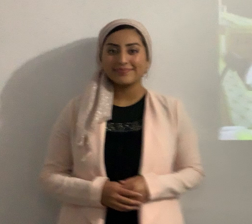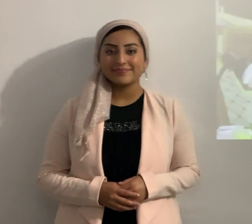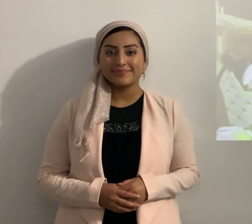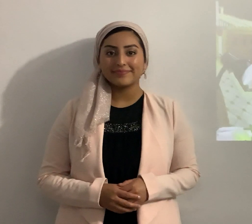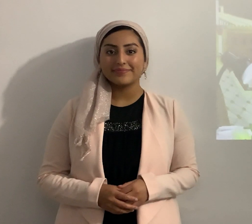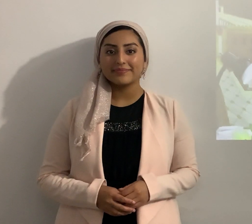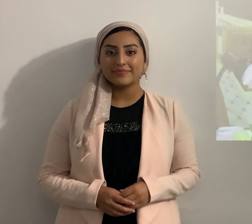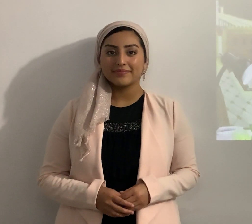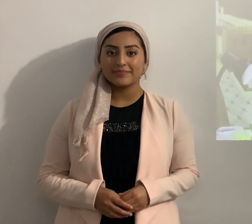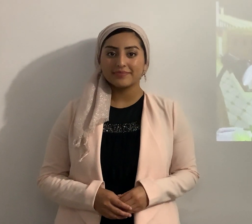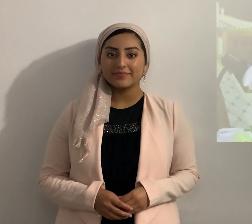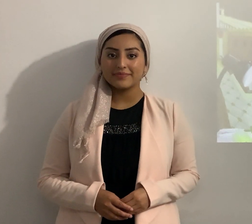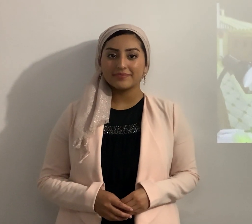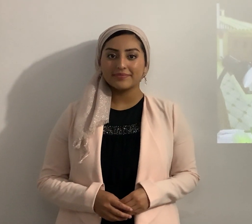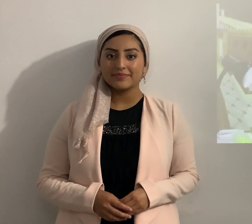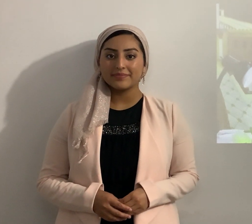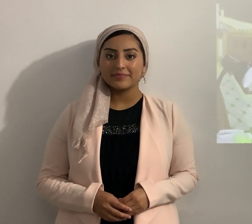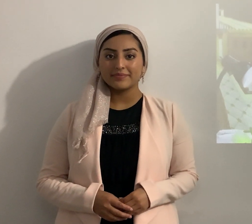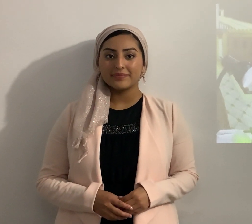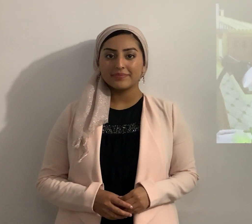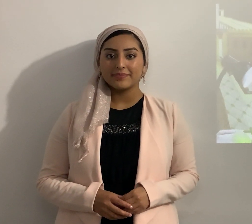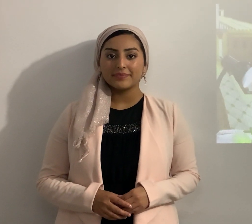de Josué, vamos a Josué capítulo 11